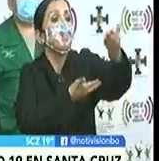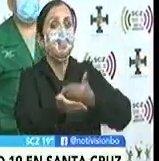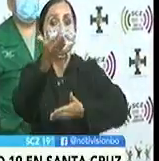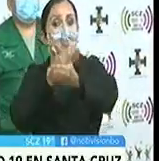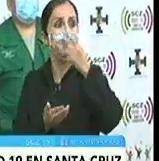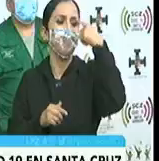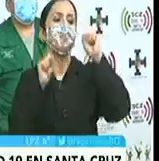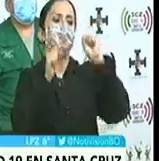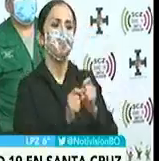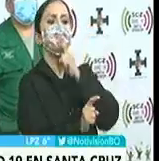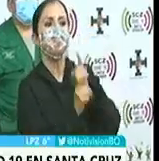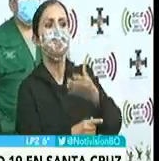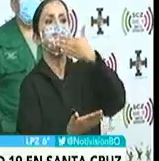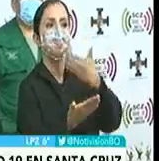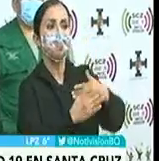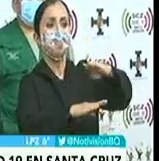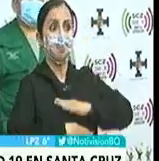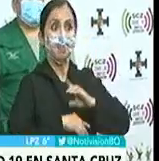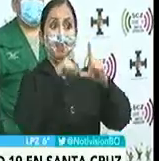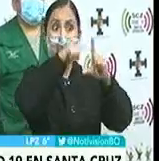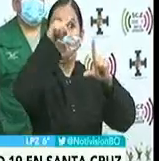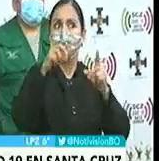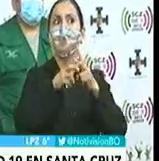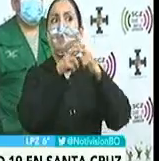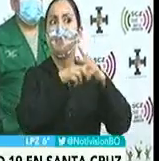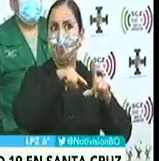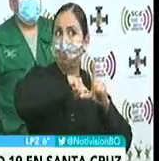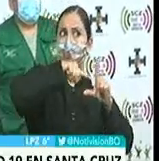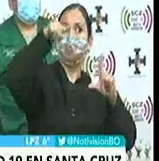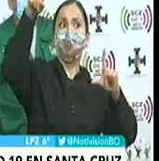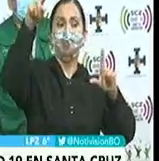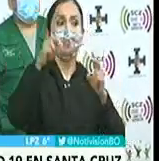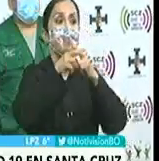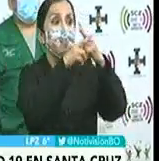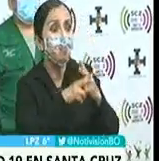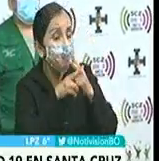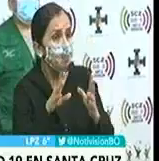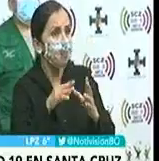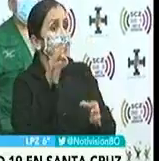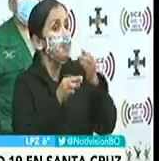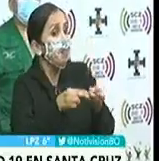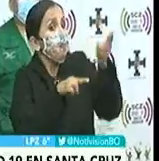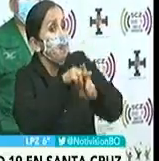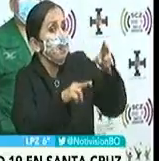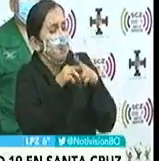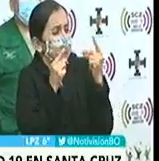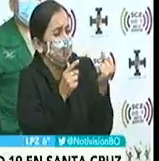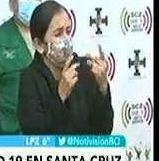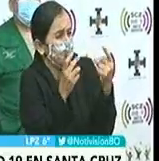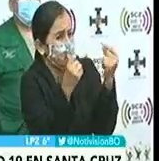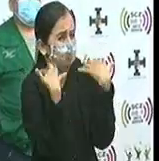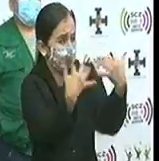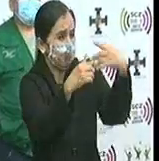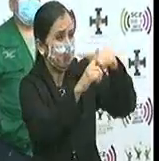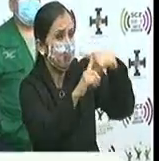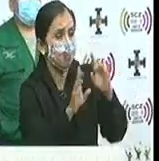que podamos tener a buen término una curva que no se ascienda más de lo que ya va que no incremente la velocidad y si lo